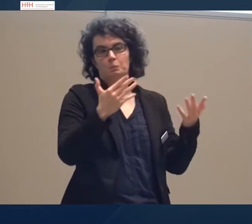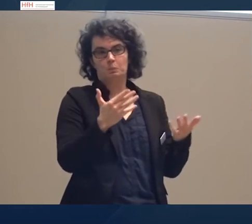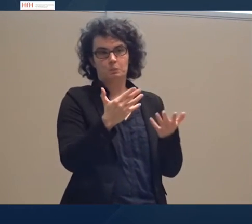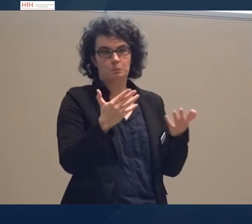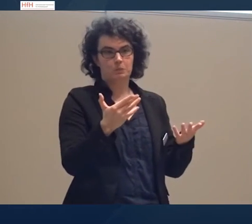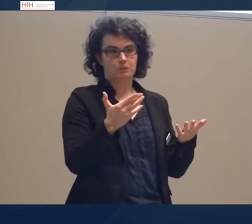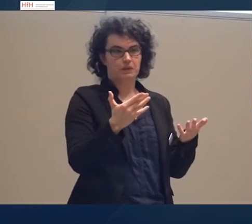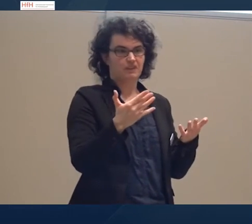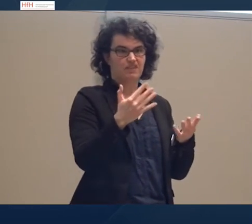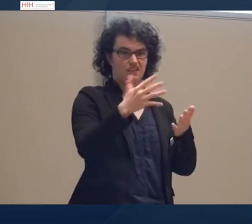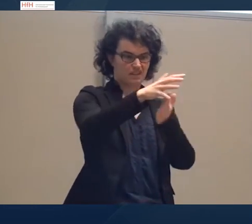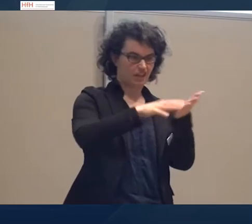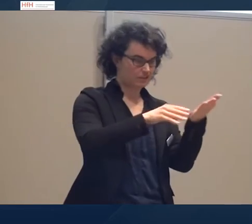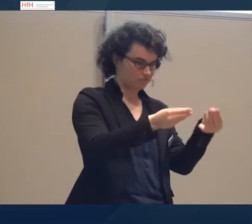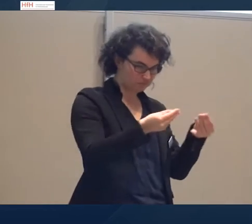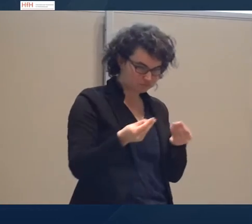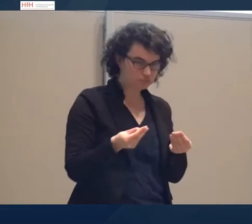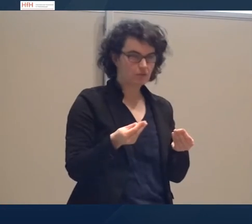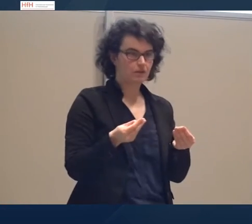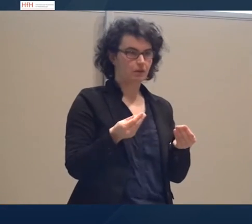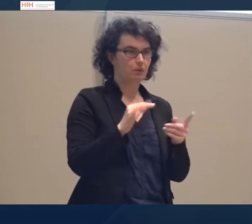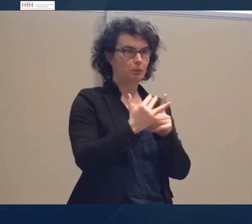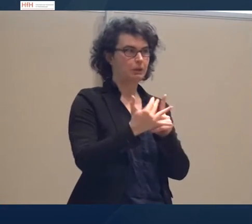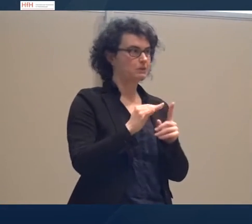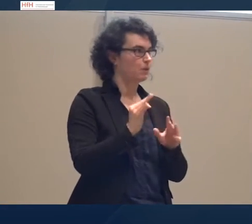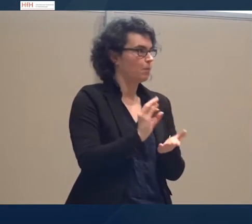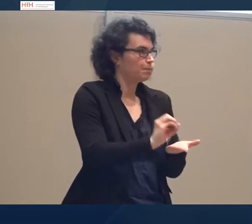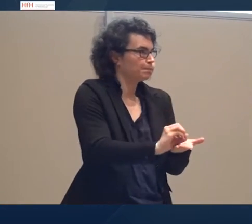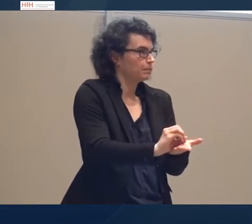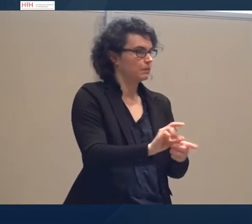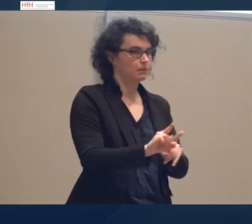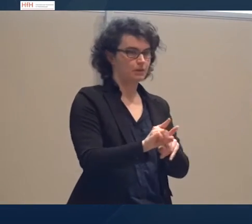meinem Kontext nichts anfangen kann, dann ist es auch schwierig, ihn als Text einzuladen.